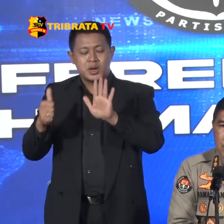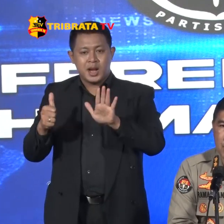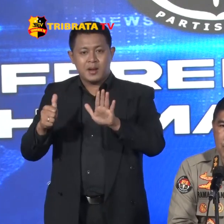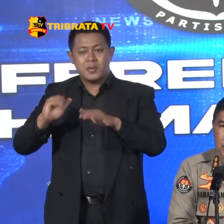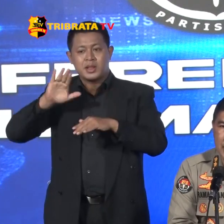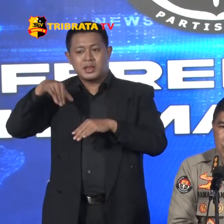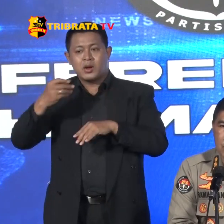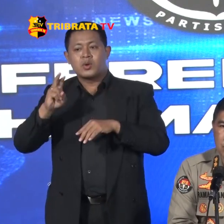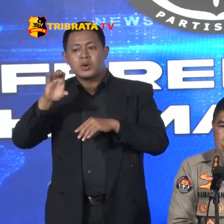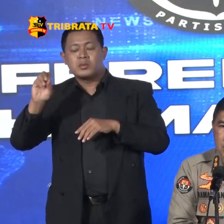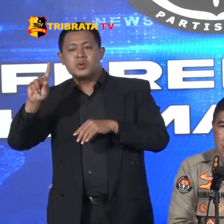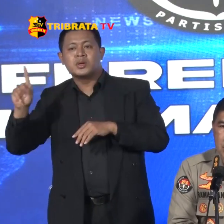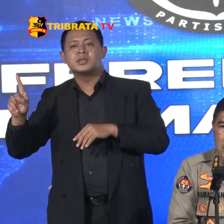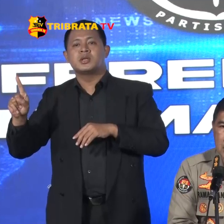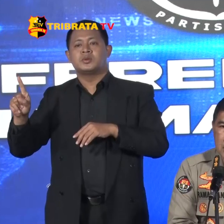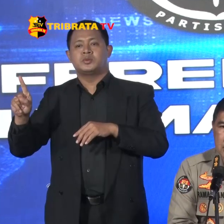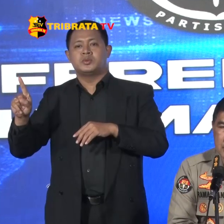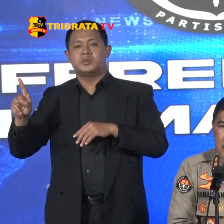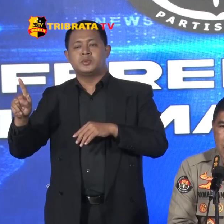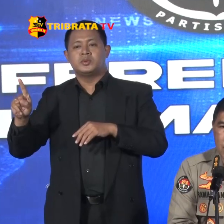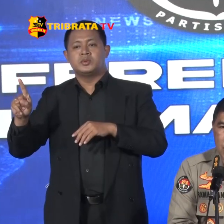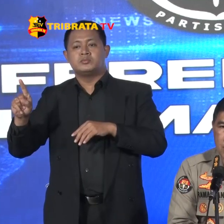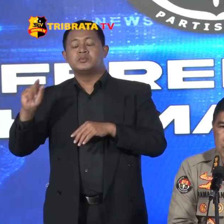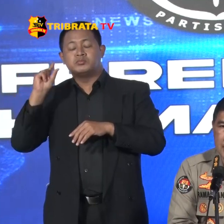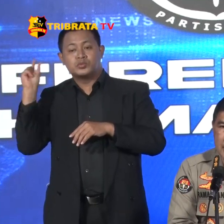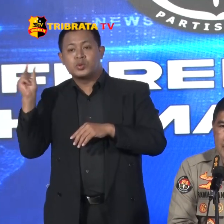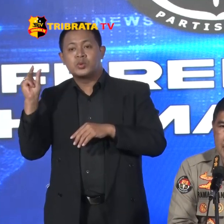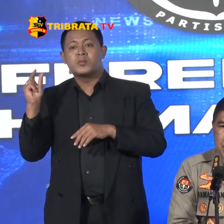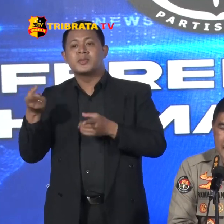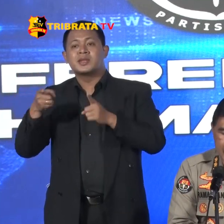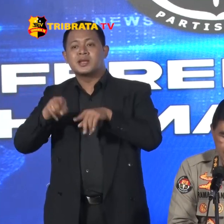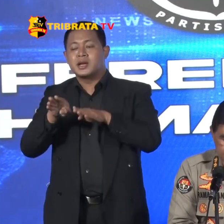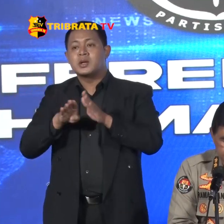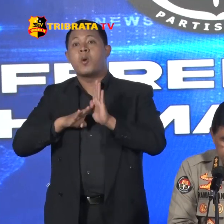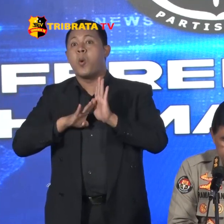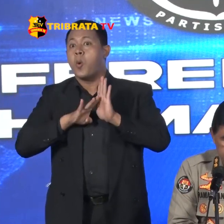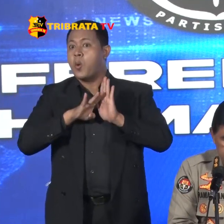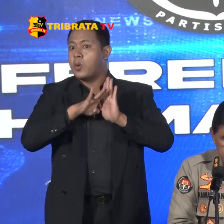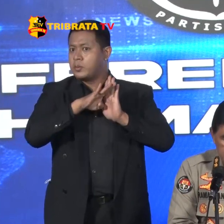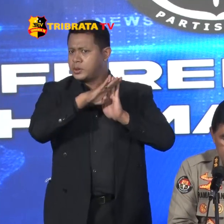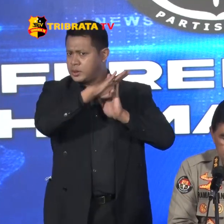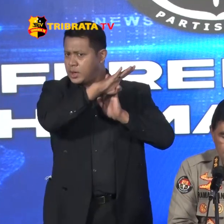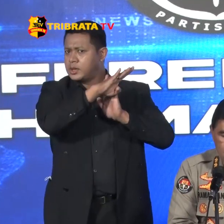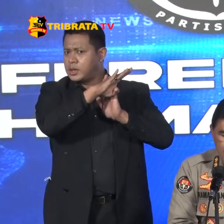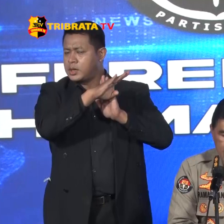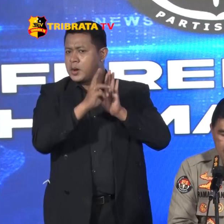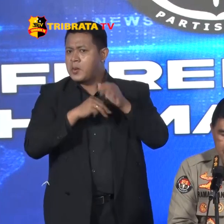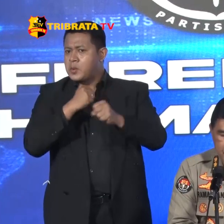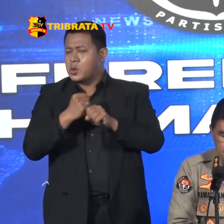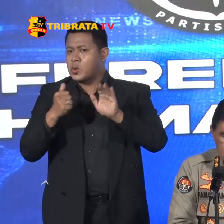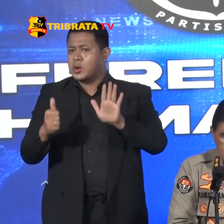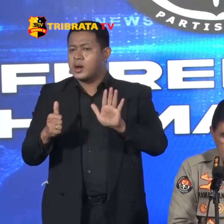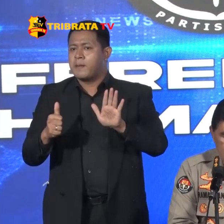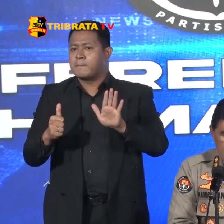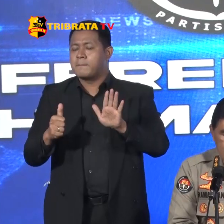Tahun 2021 Secara umum Terjadi peningkatan Minggu ke-6